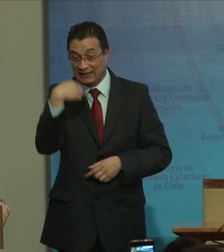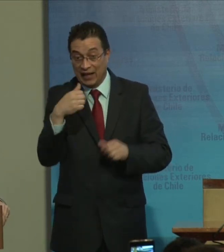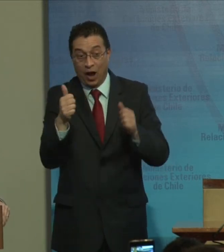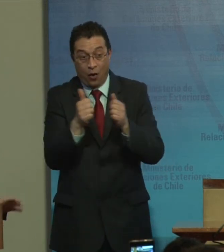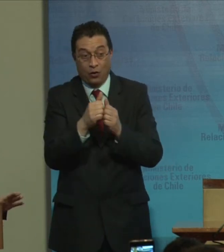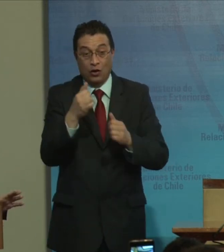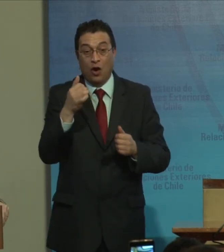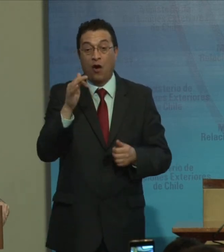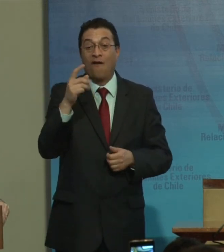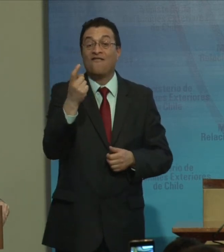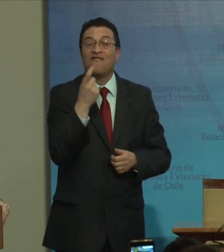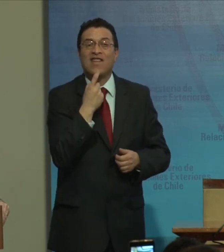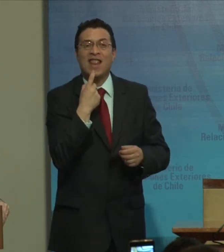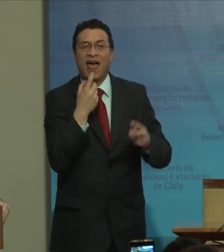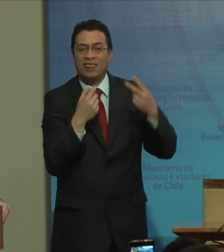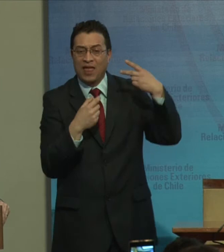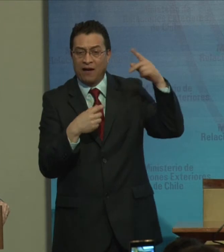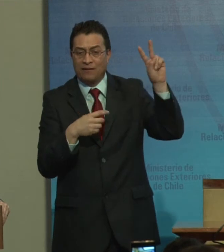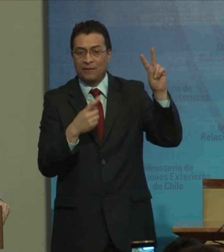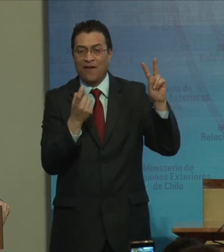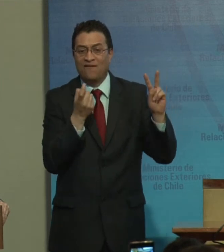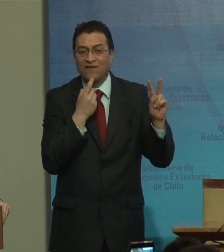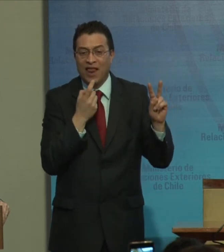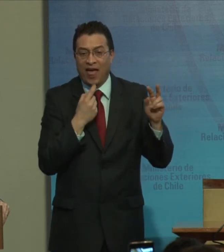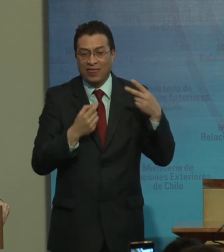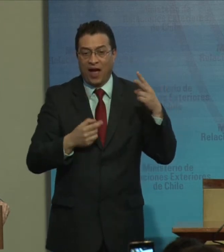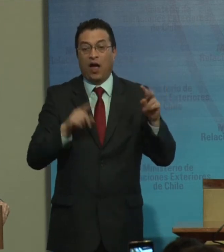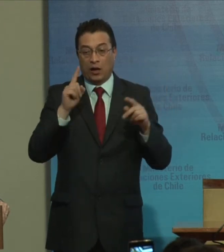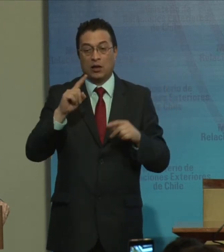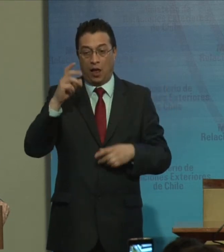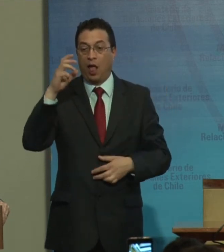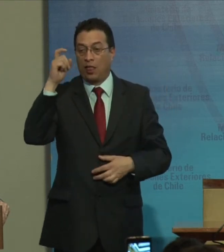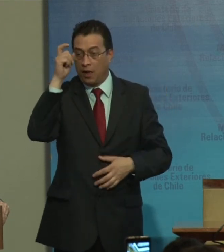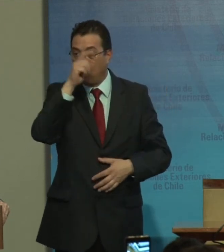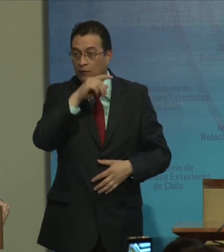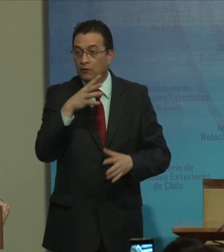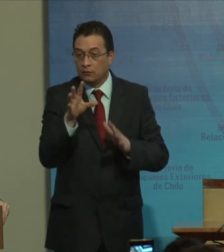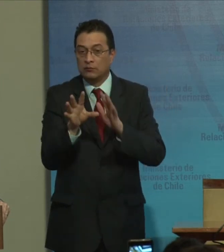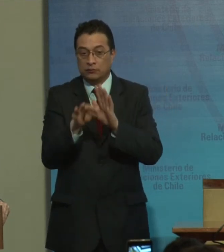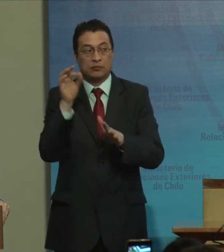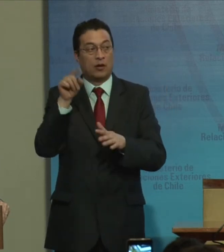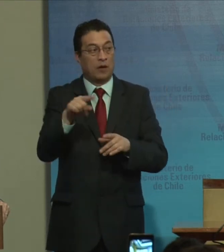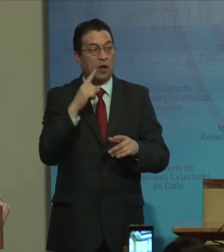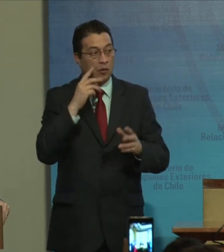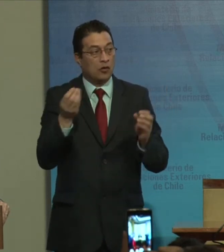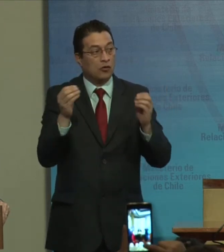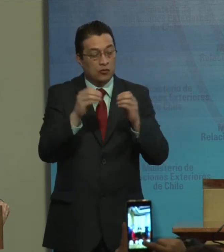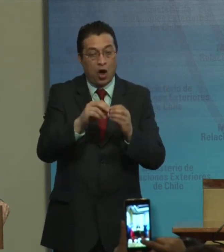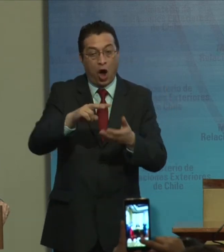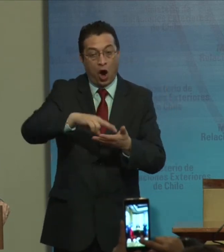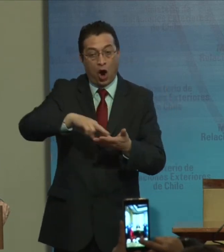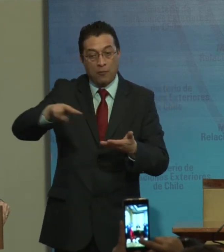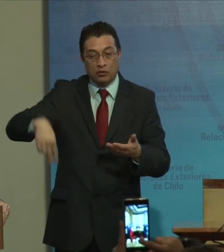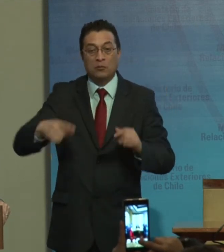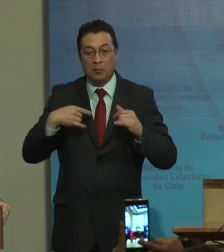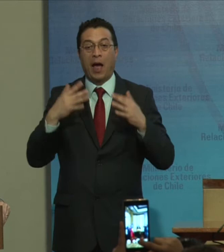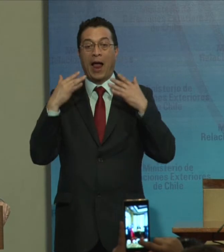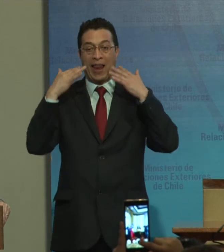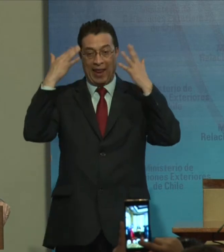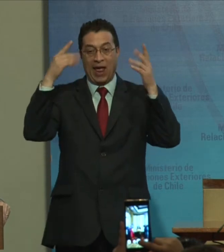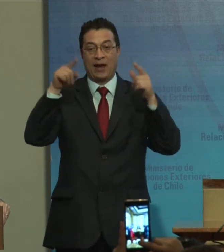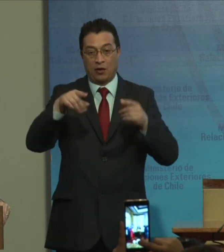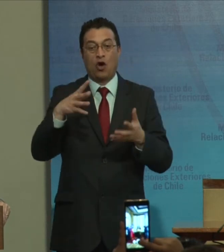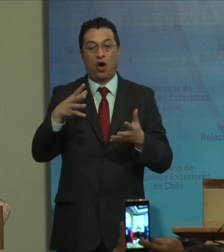o Finlandia, y que costó. Y que para llegar a la convención, y por eso hay que estar alegres de la